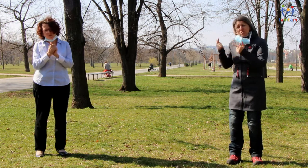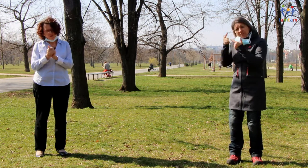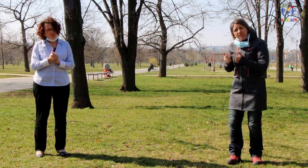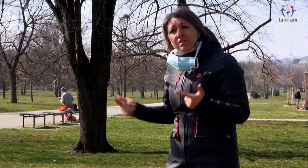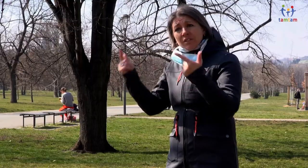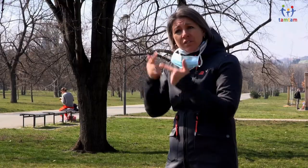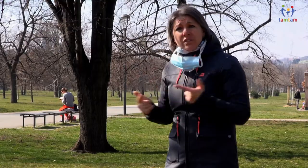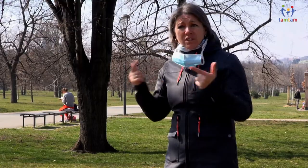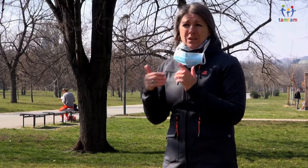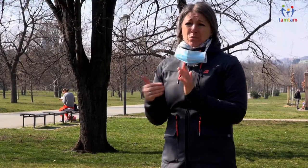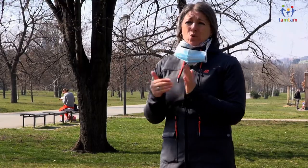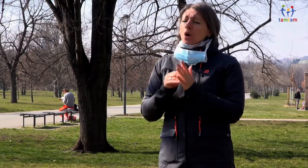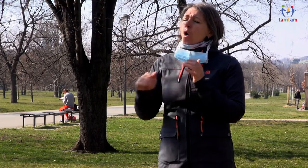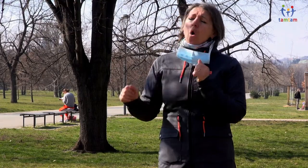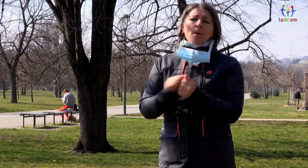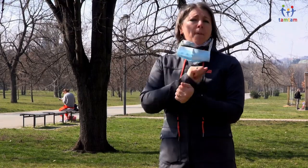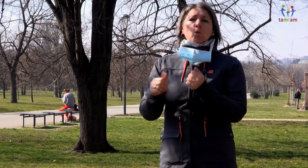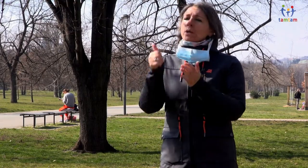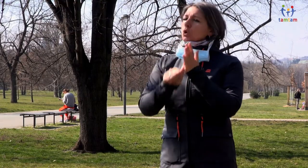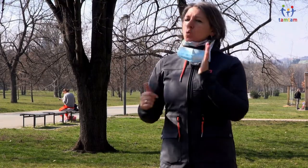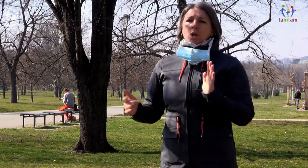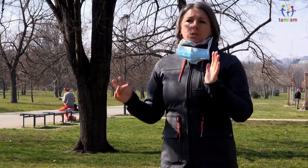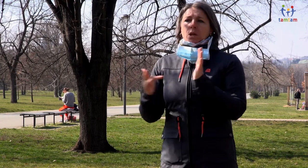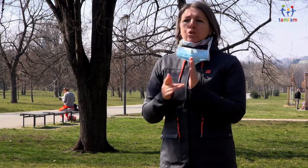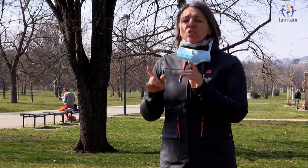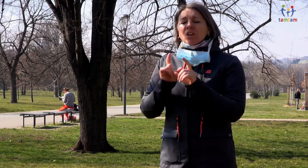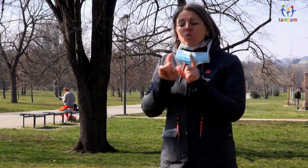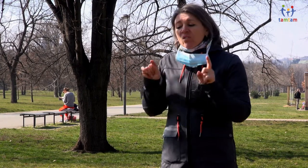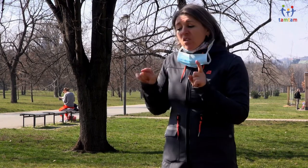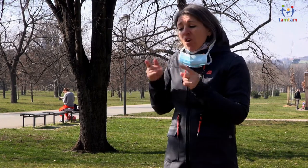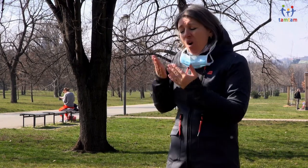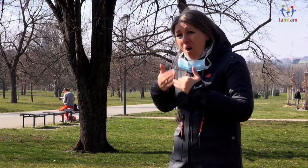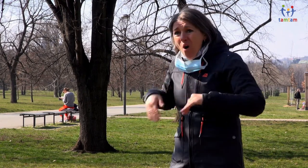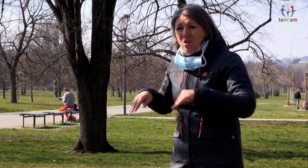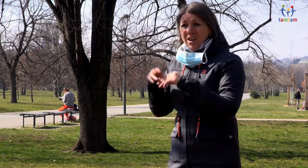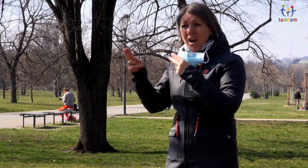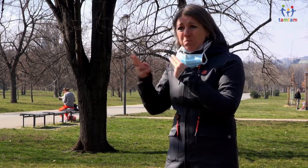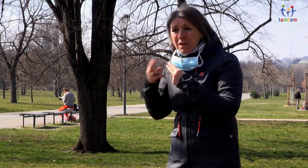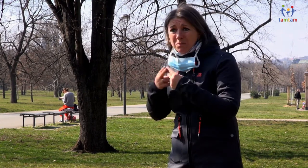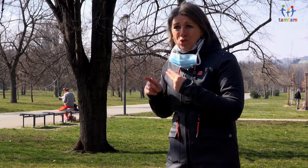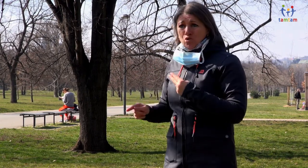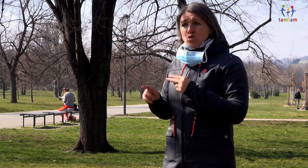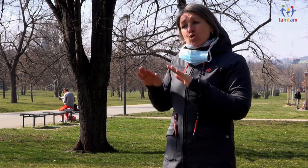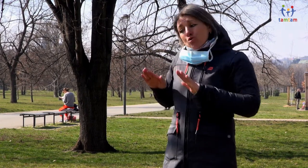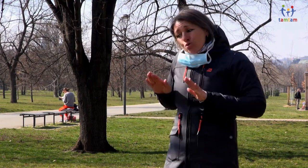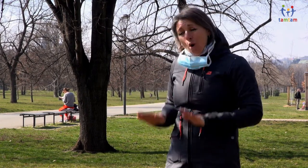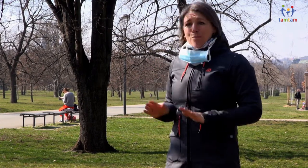opakovat, že to je kvůli tomu bezpečí, že když budou doma, když si najdeme cestu, jak se zabavit doma,